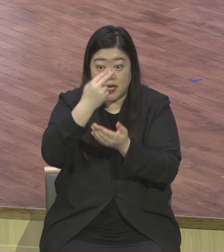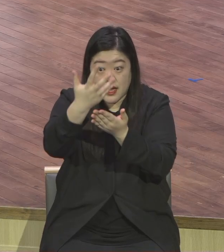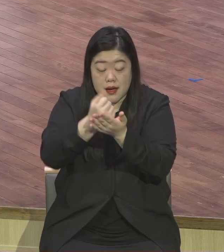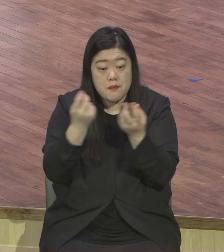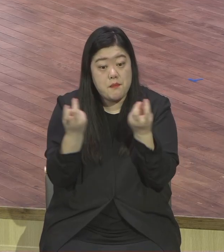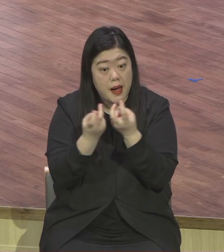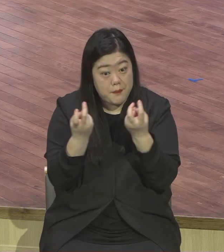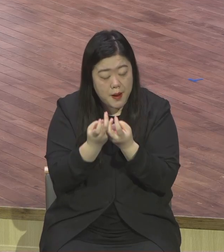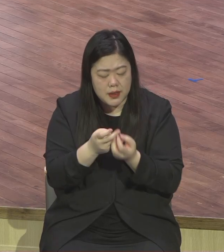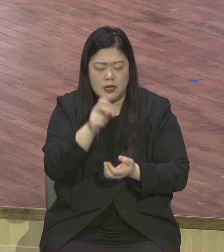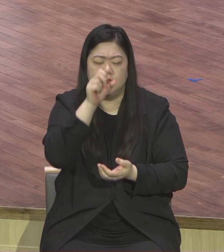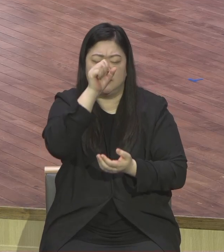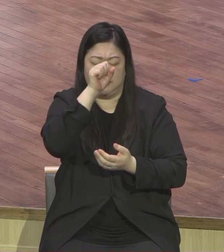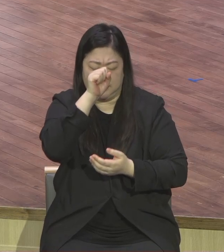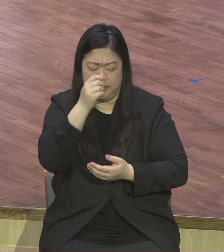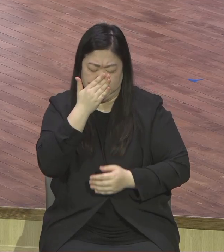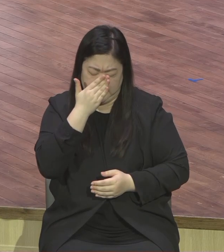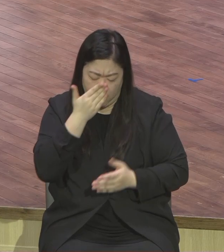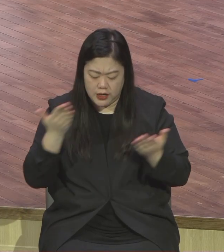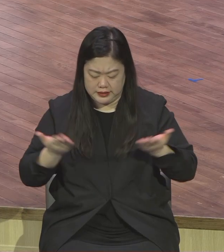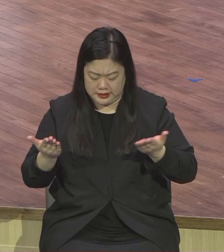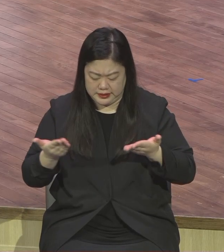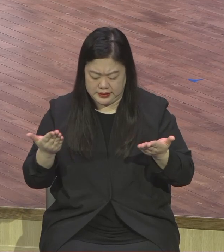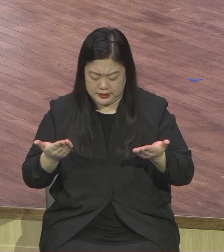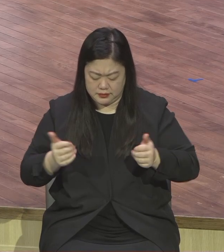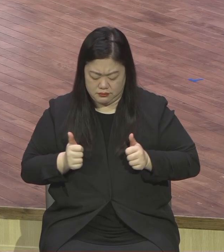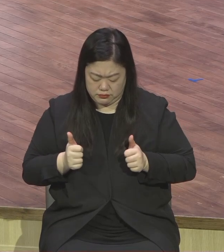있다라고 생각했어요. 비단 이